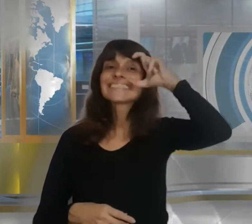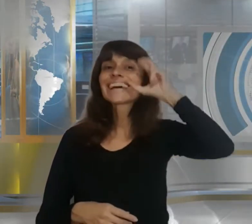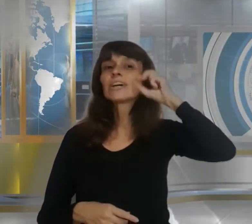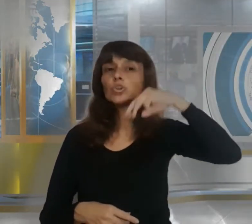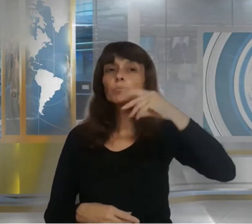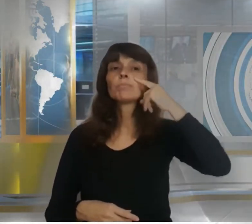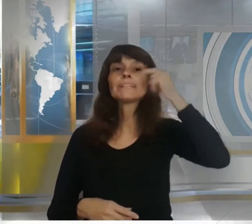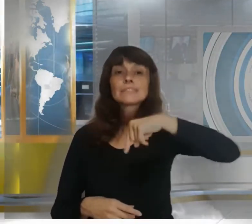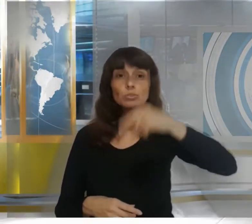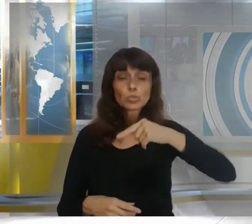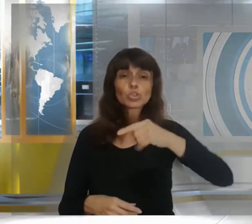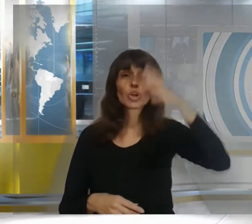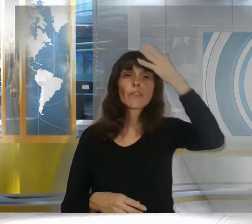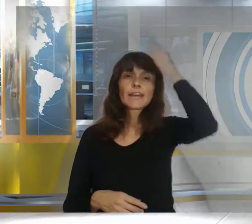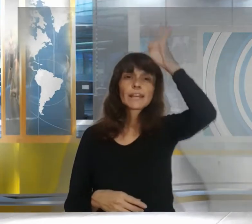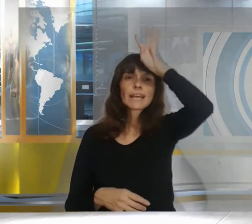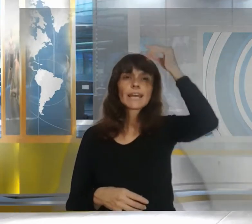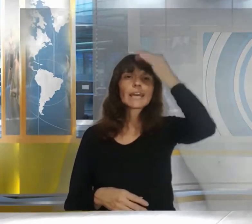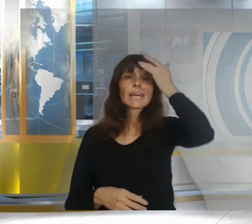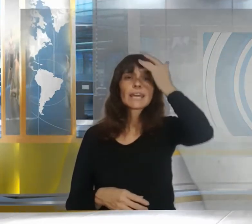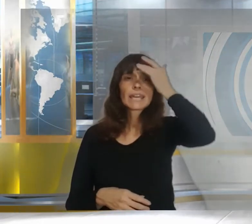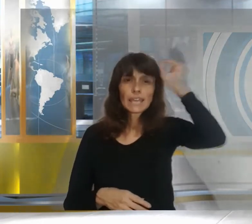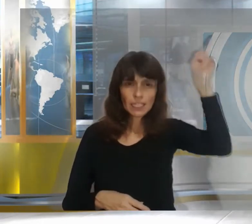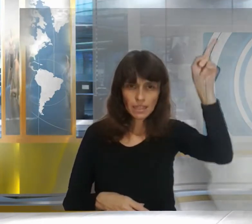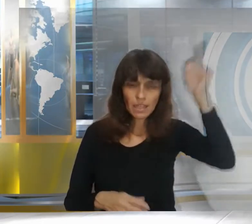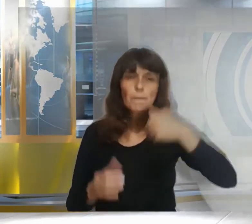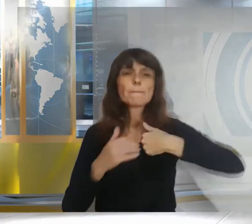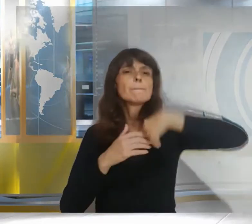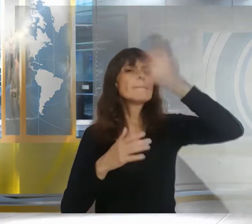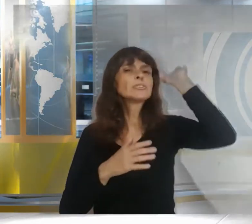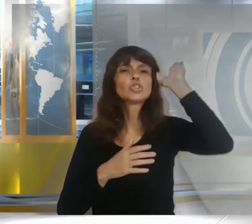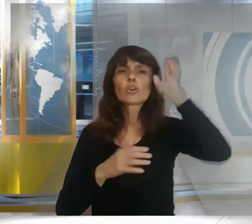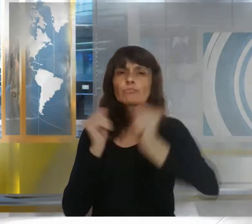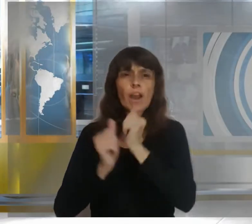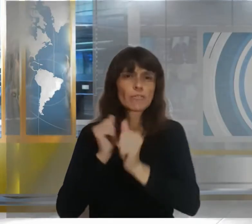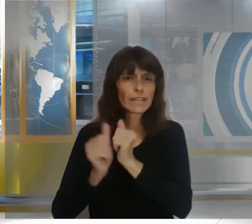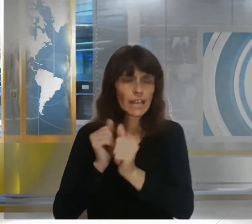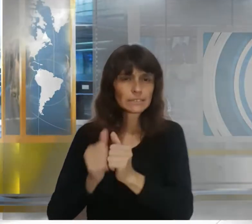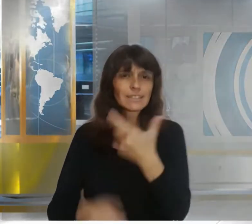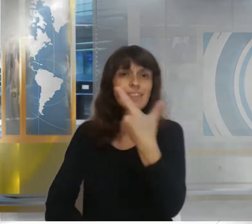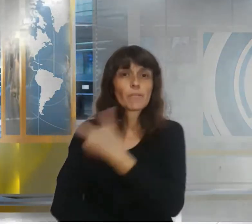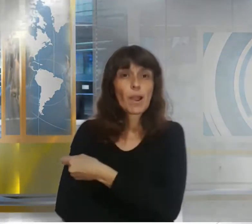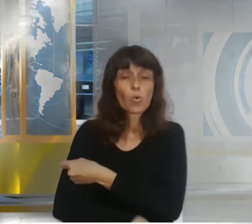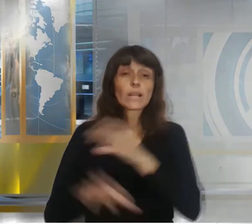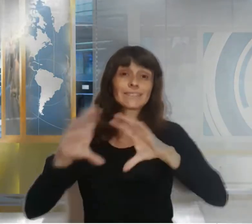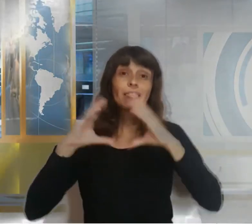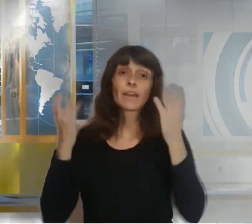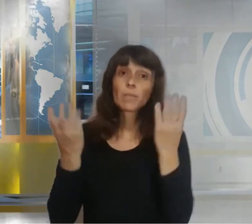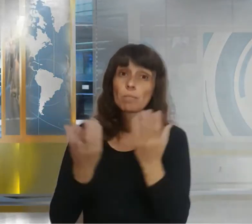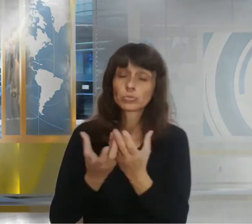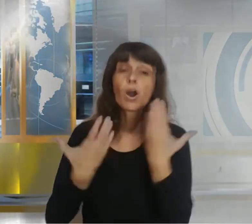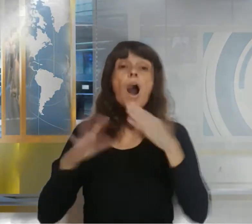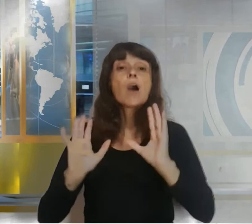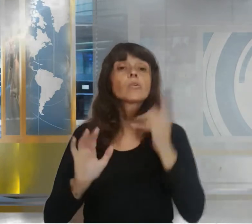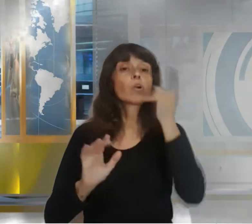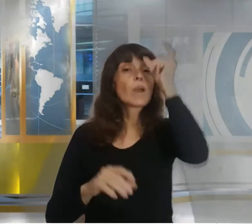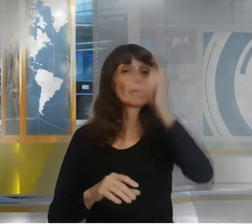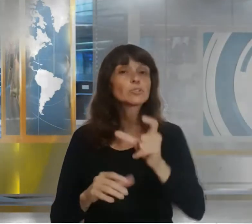fabricante de vacunas del mundo aunque una fuente de la empresa aseguró que la producción no se veía afectada